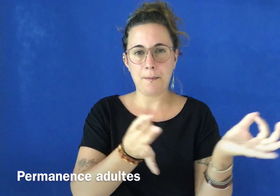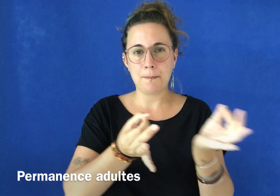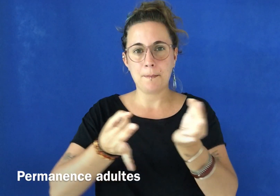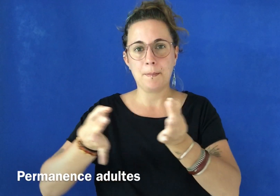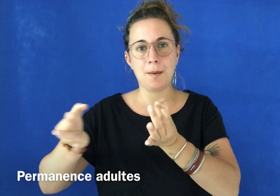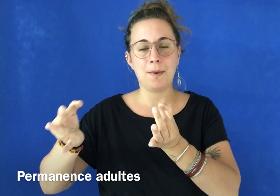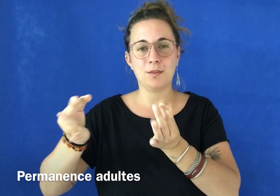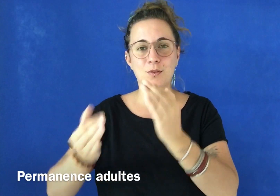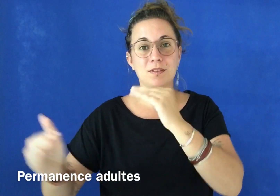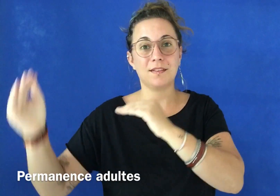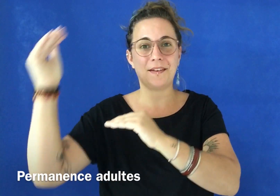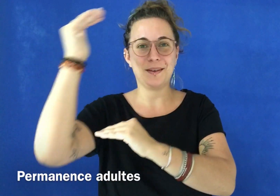Permanence adulte